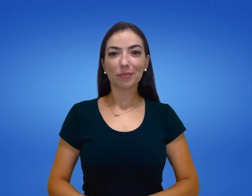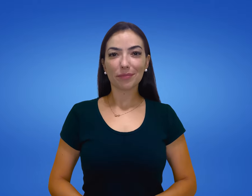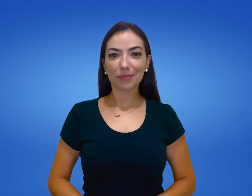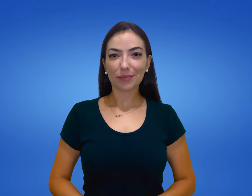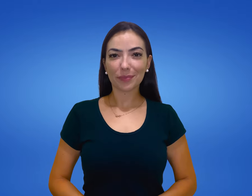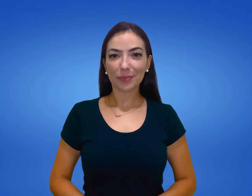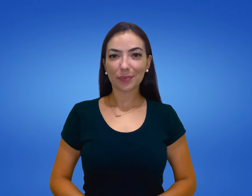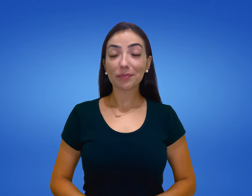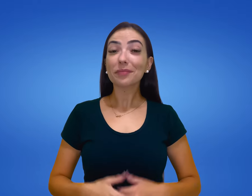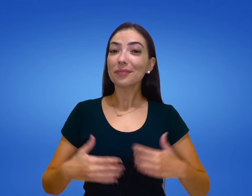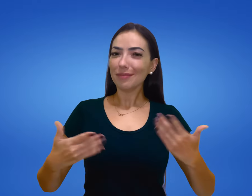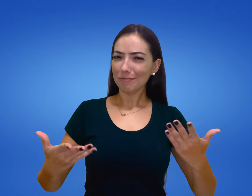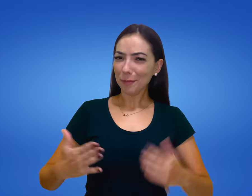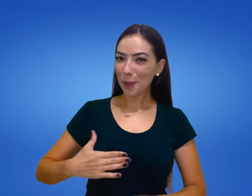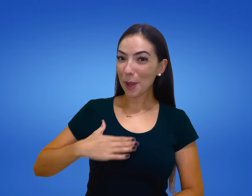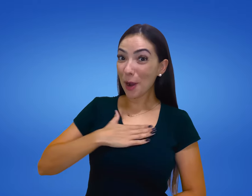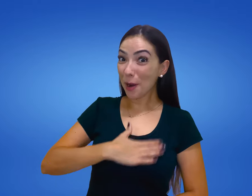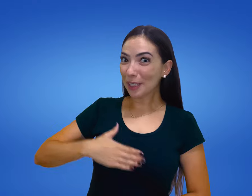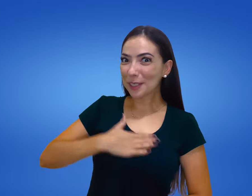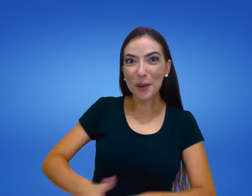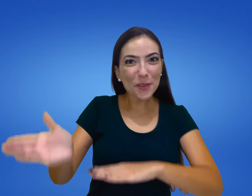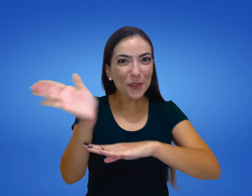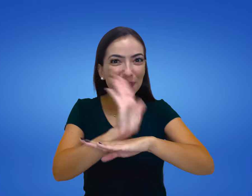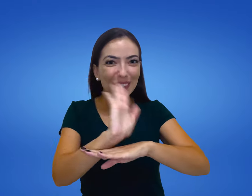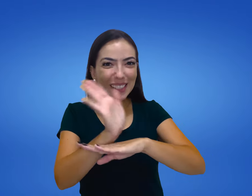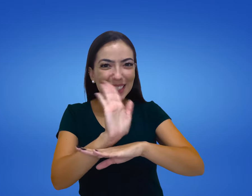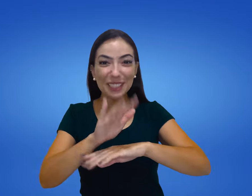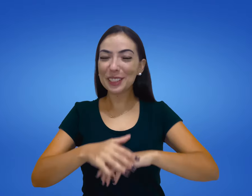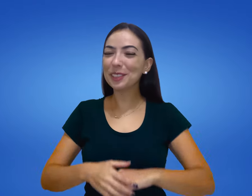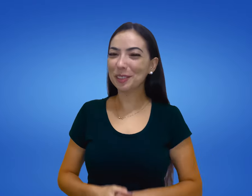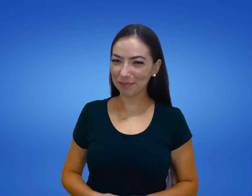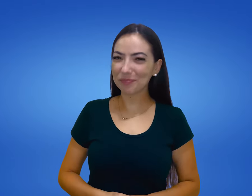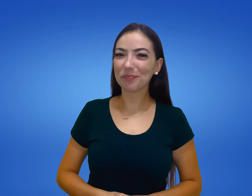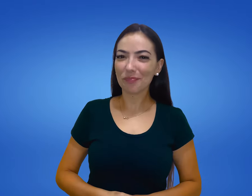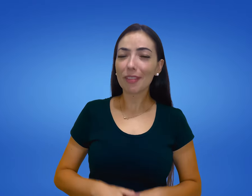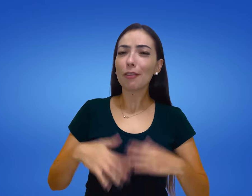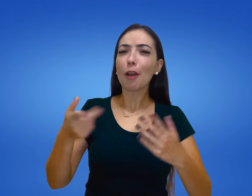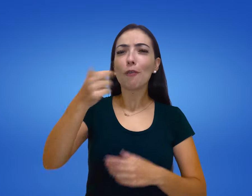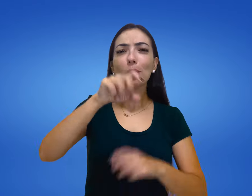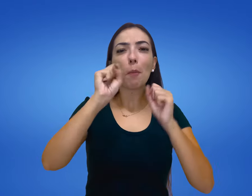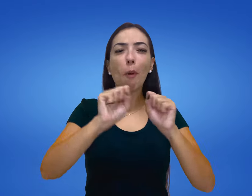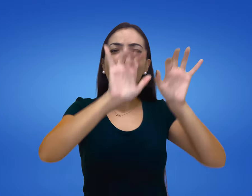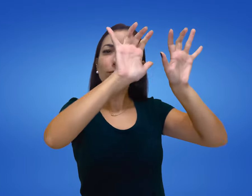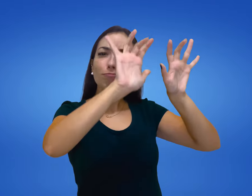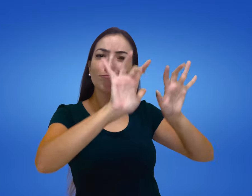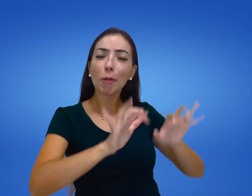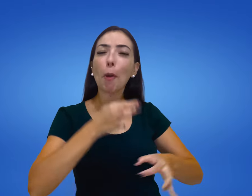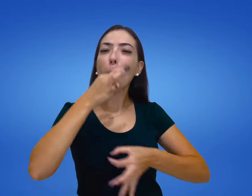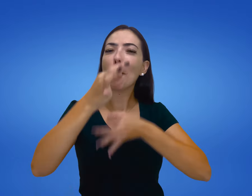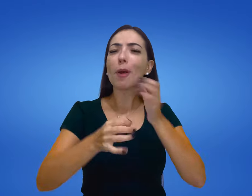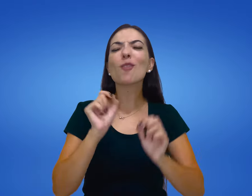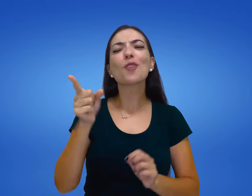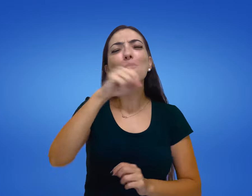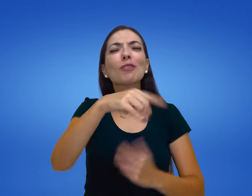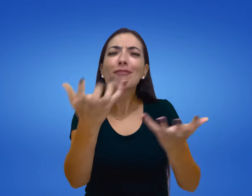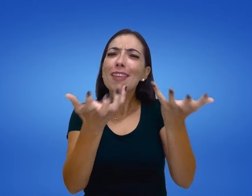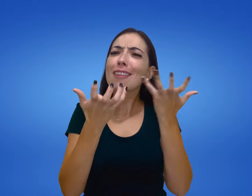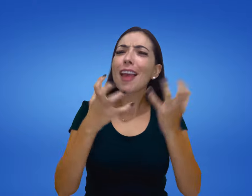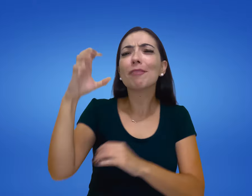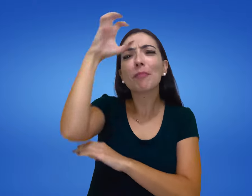E então? Gostou do vídeo? Você pode deixar a sua opinião aí nos comentários sobre o que